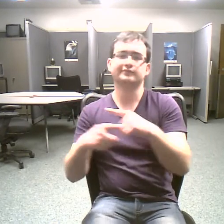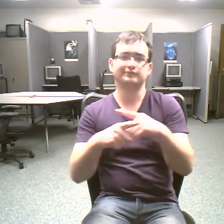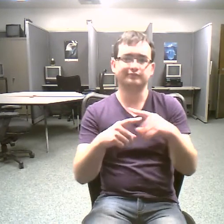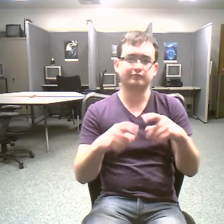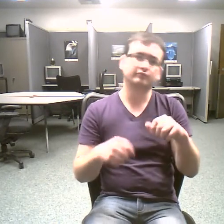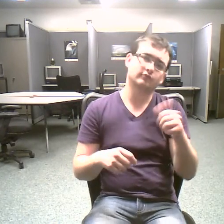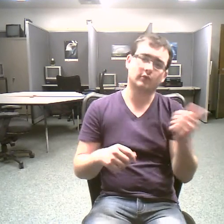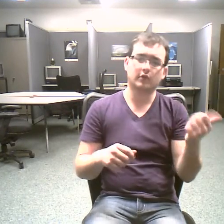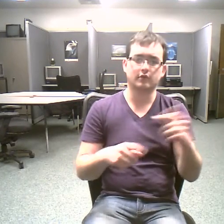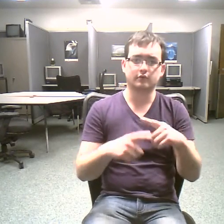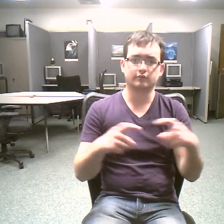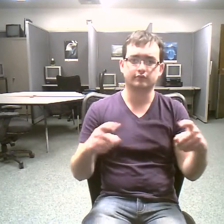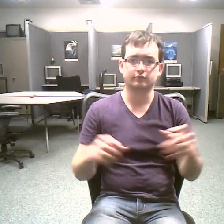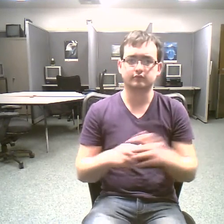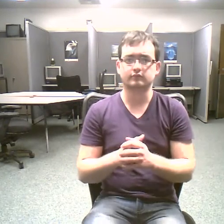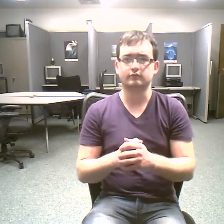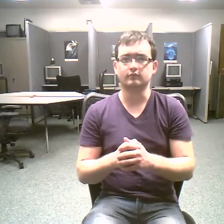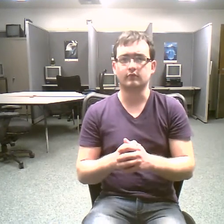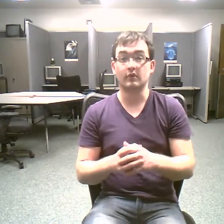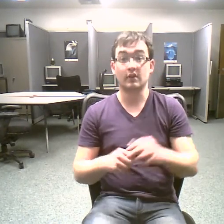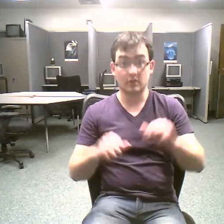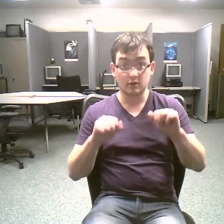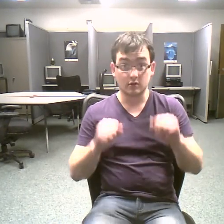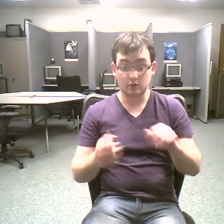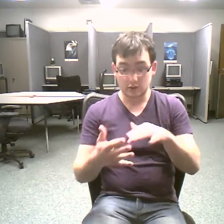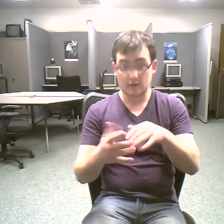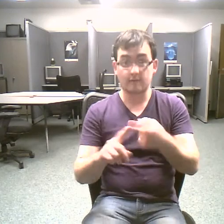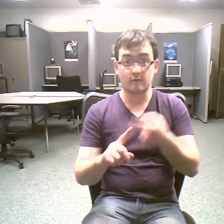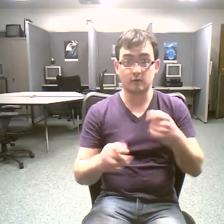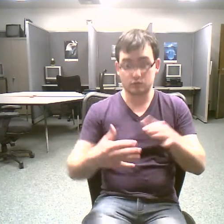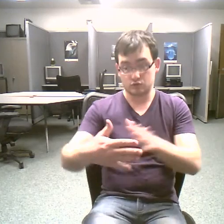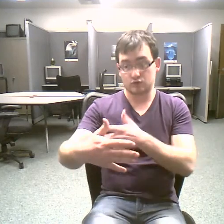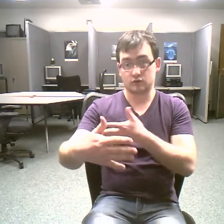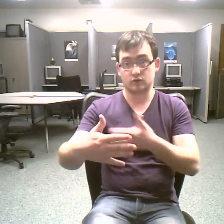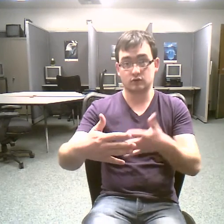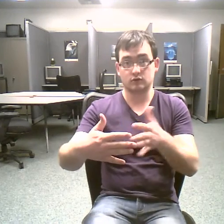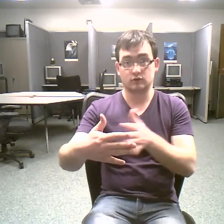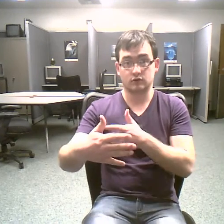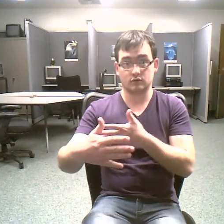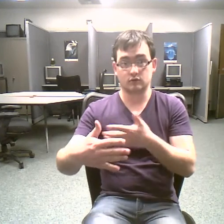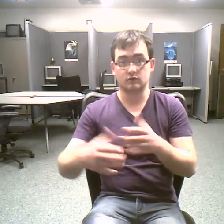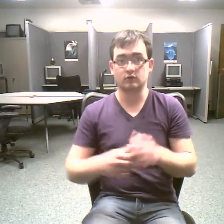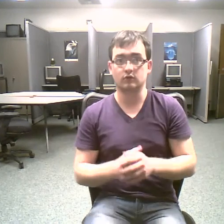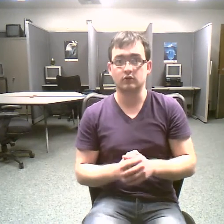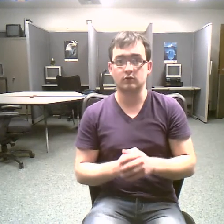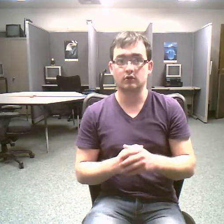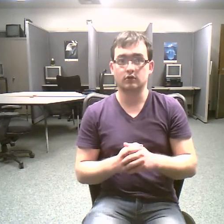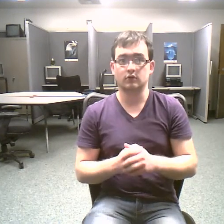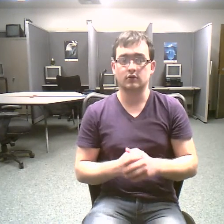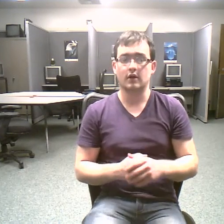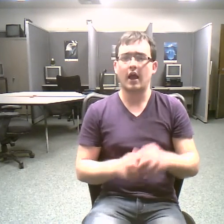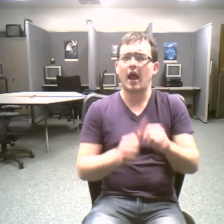but becoming geoscientists starts with earth science education in schools and beyond